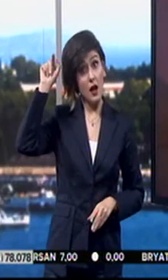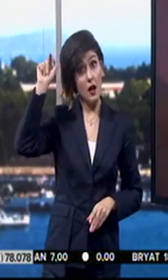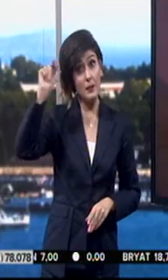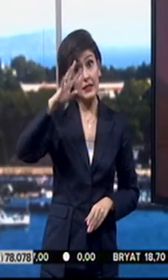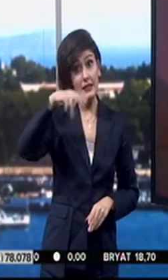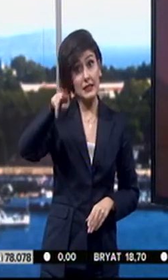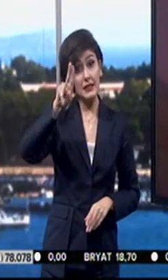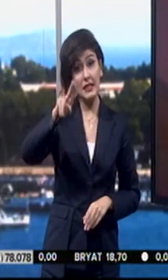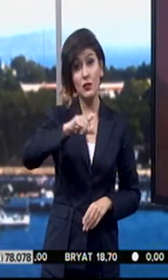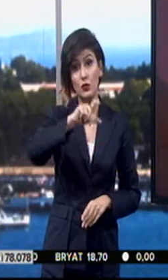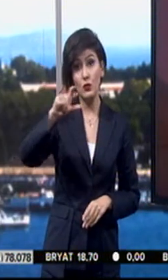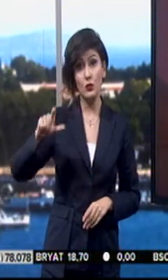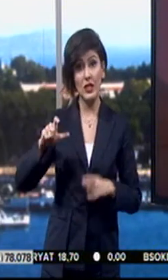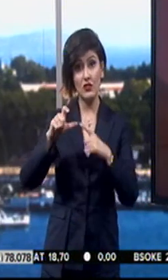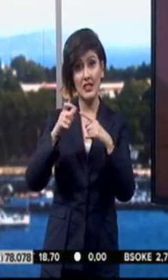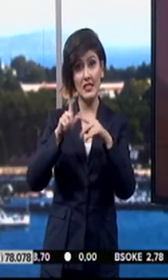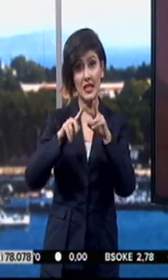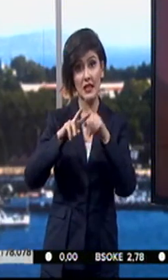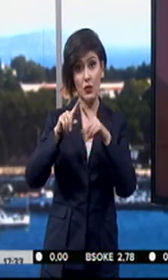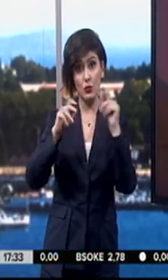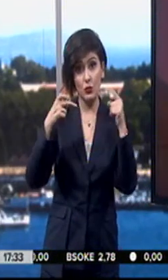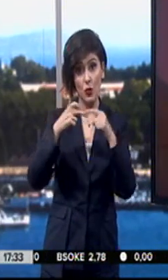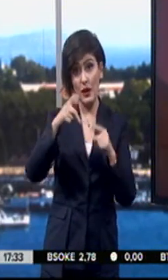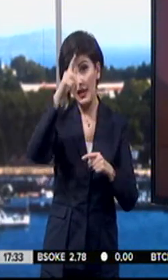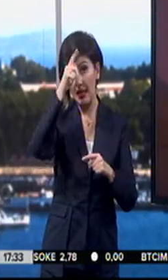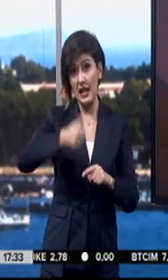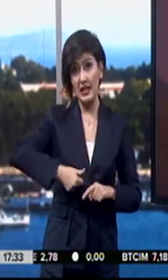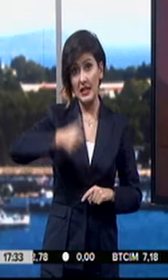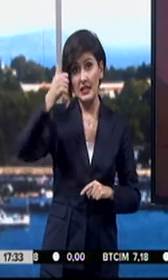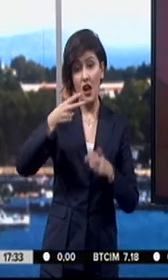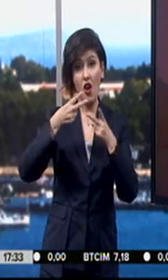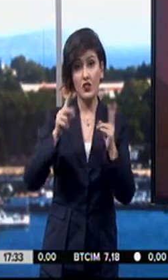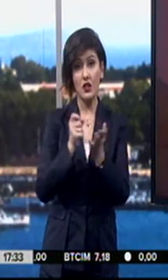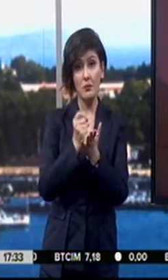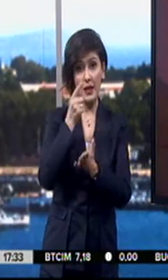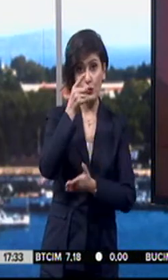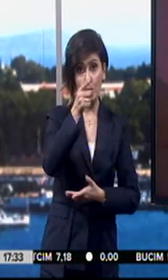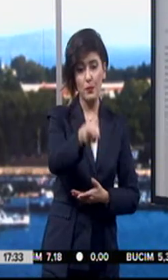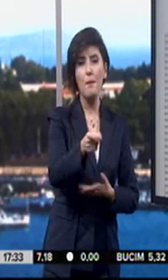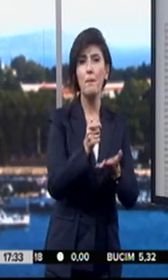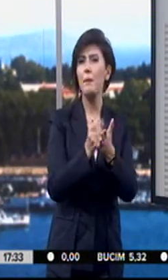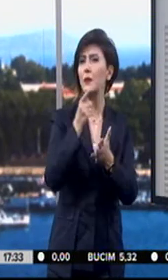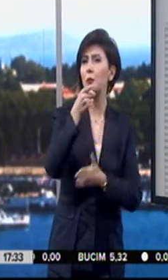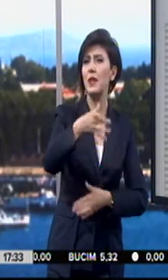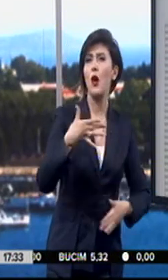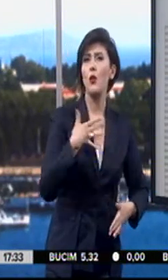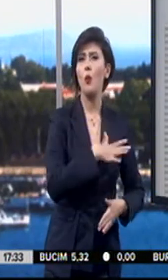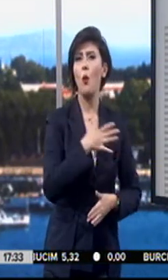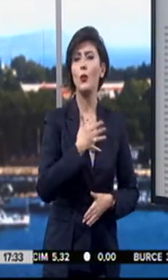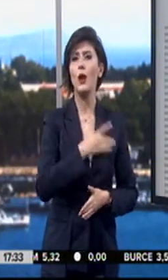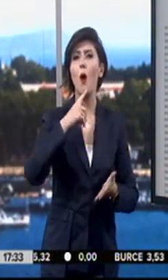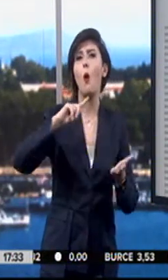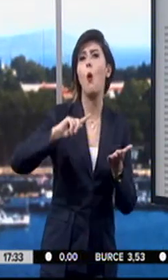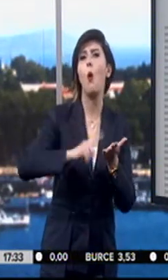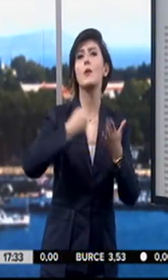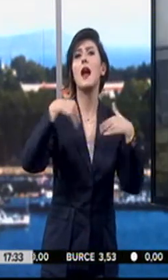ABD'de 47 cumhuriyetçi senatör, İranlı liderlere açık mektup gönderdi. Mektupta, kongrenin